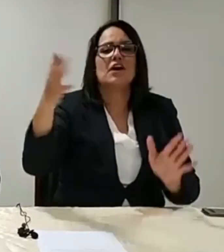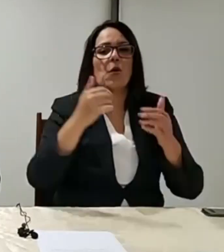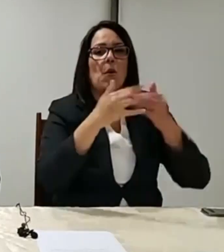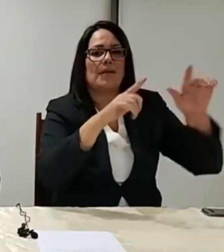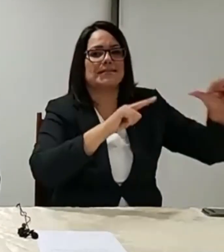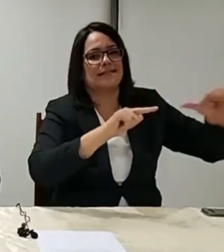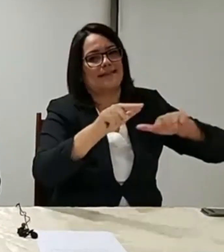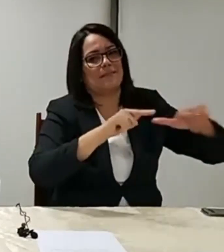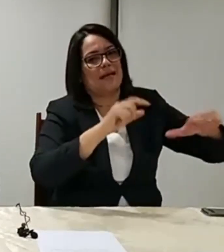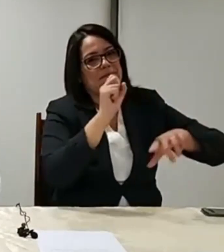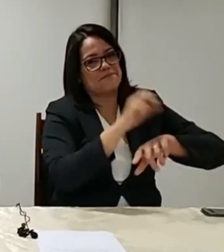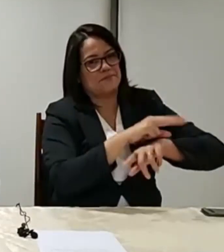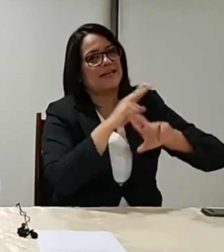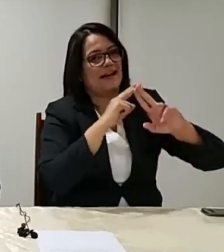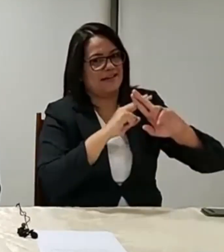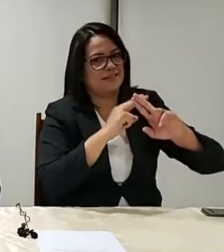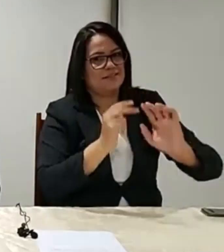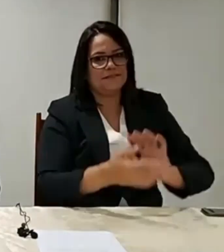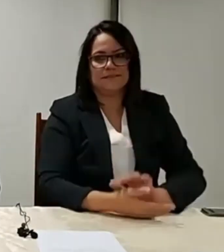começar a trabalhar. Obrigado, Luiz.